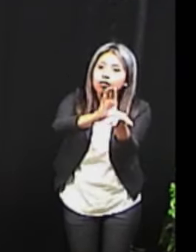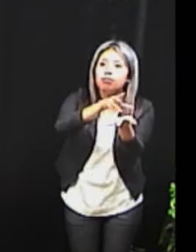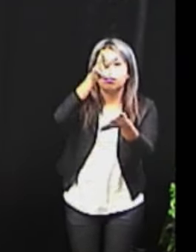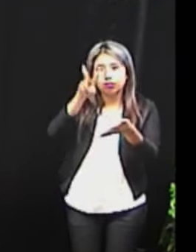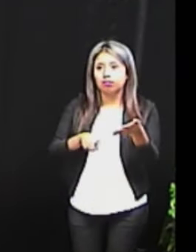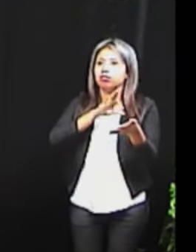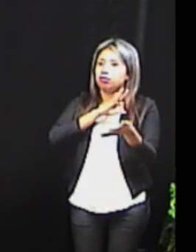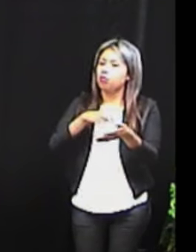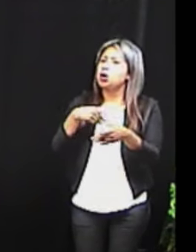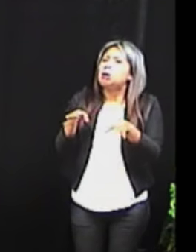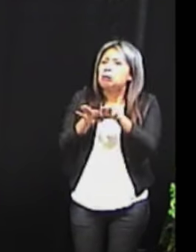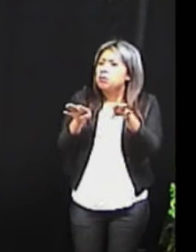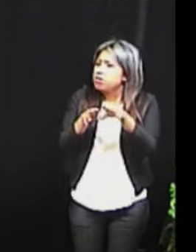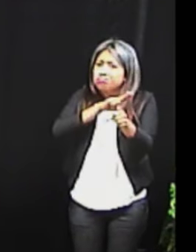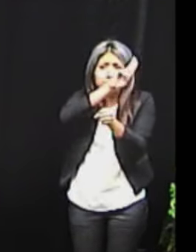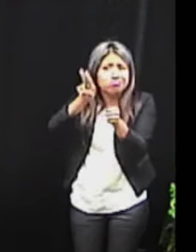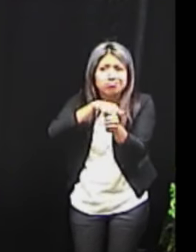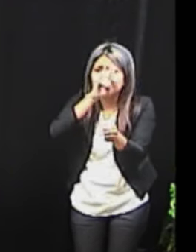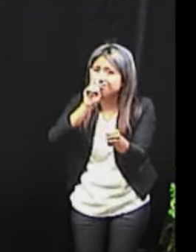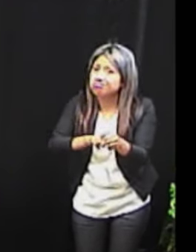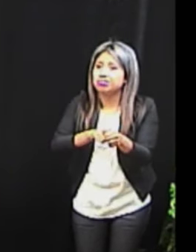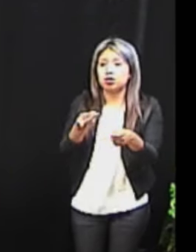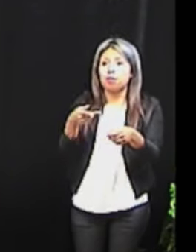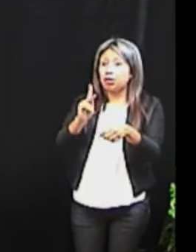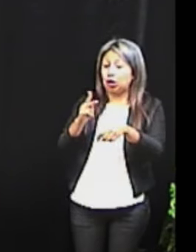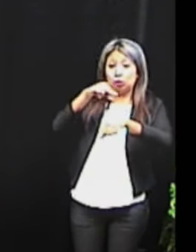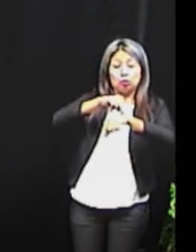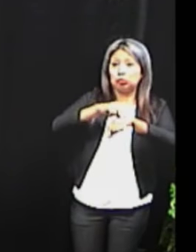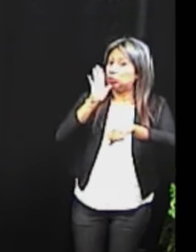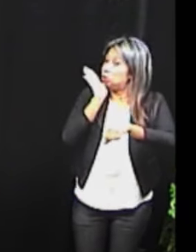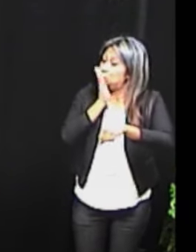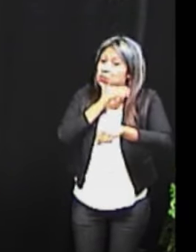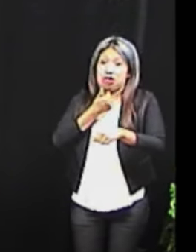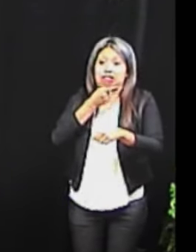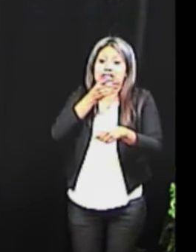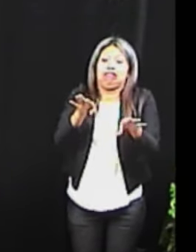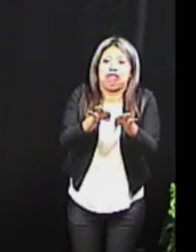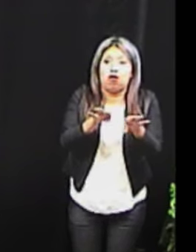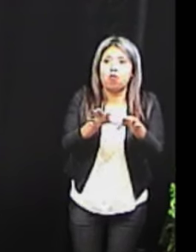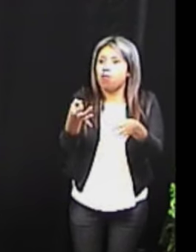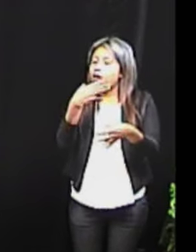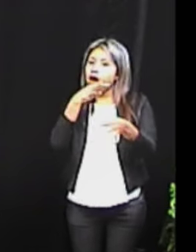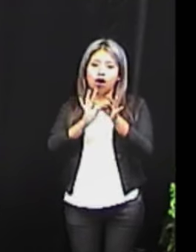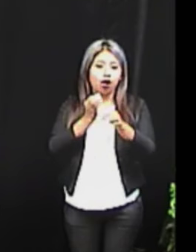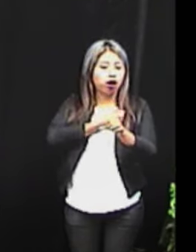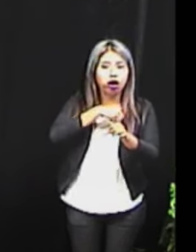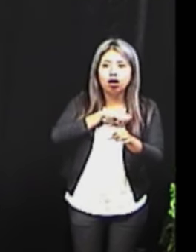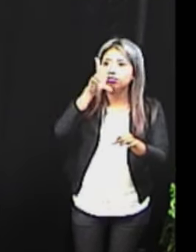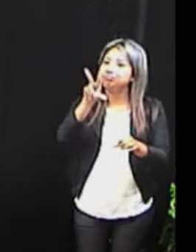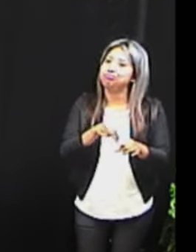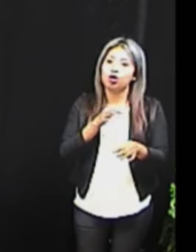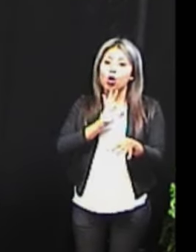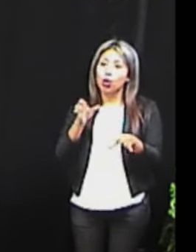percibida como una anormalidad que la medicina no ha podido vencer. Y por lo tanto, no pueden